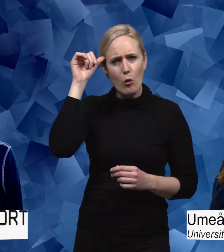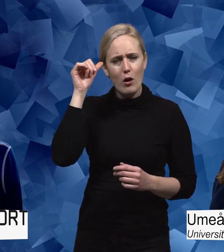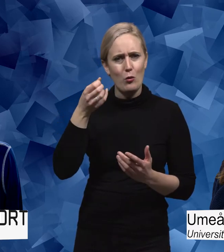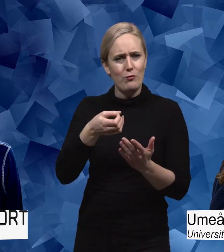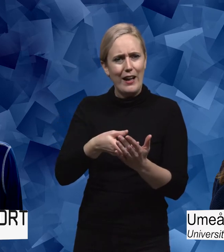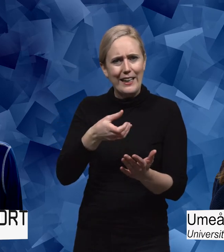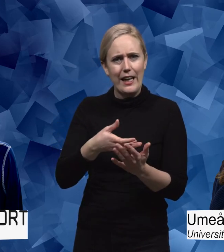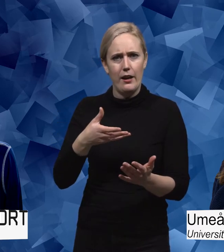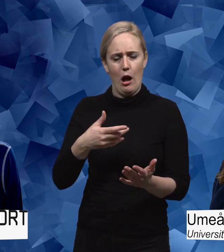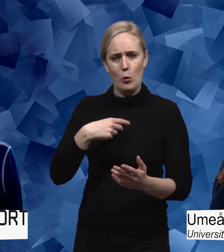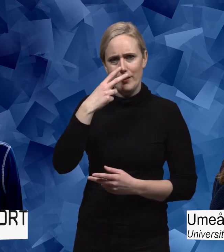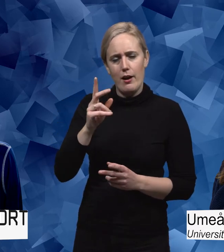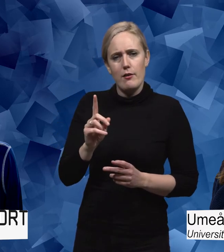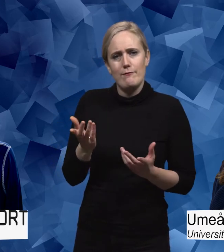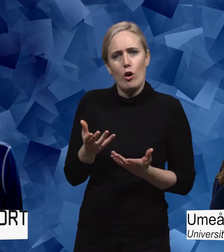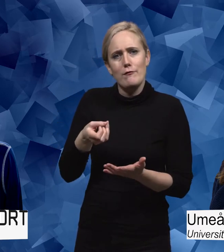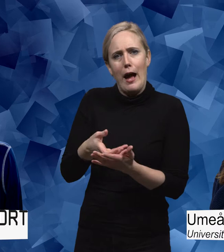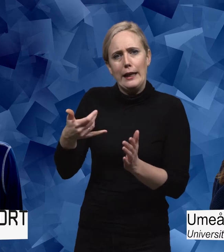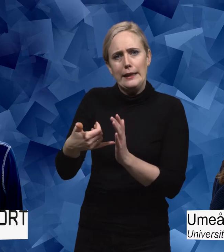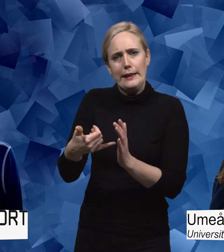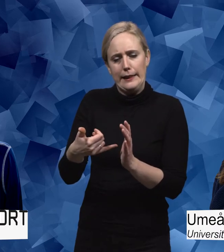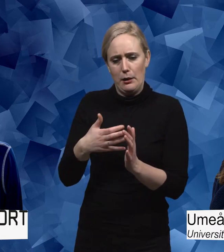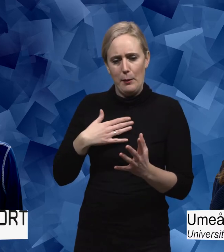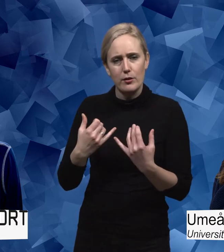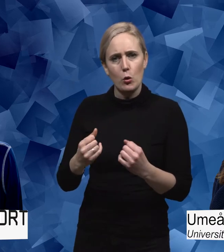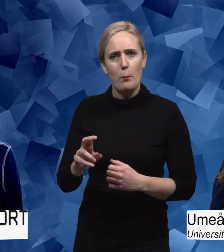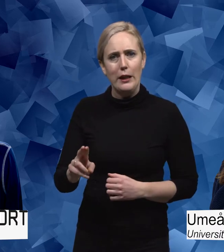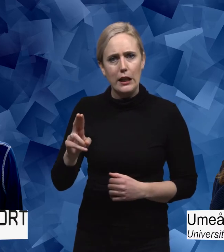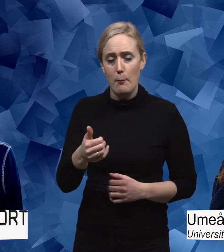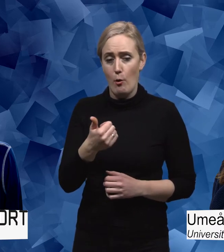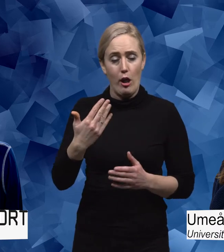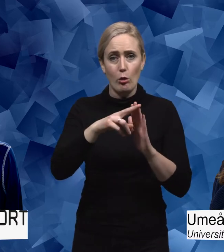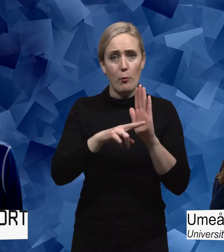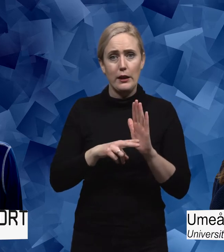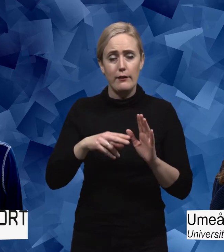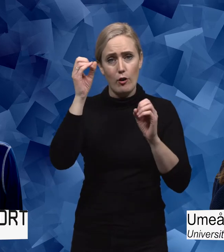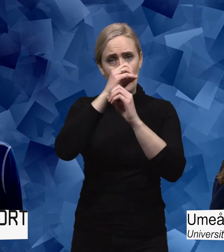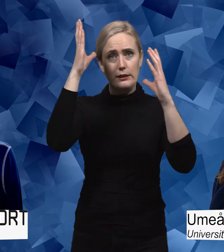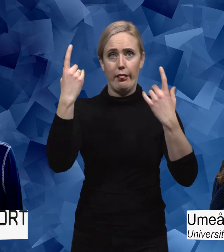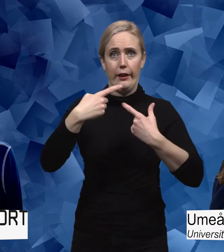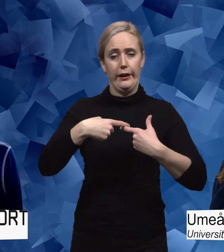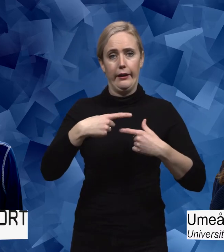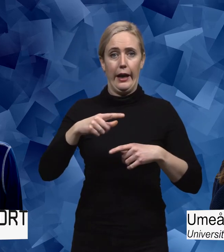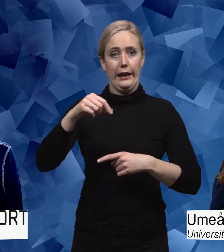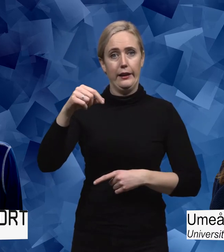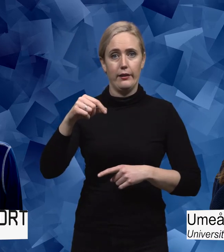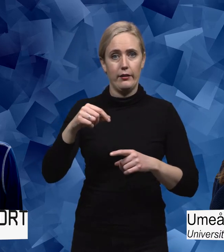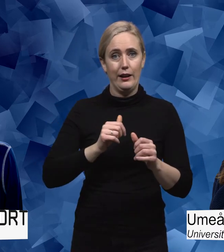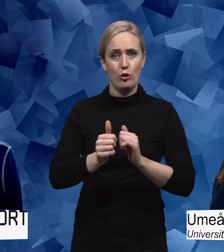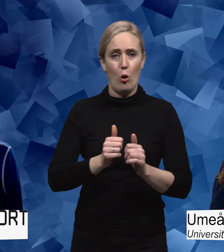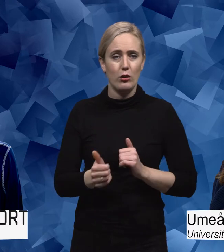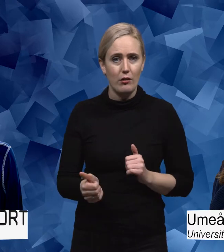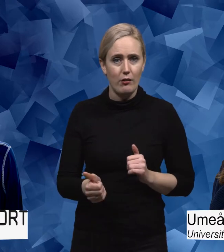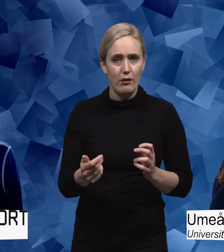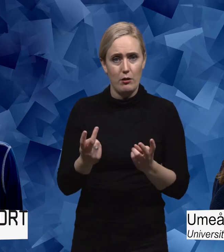värdera och värdesätta en sån idrottsinsats utifrån normativa föreställningar om vad elitodrott är. Och då hamnar